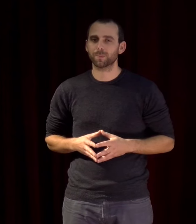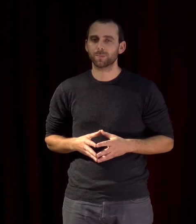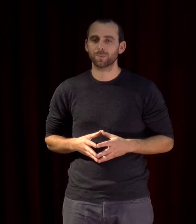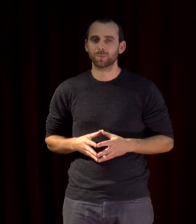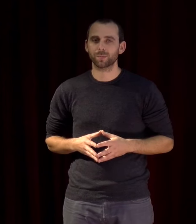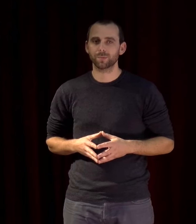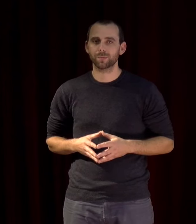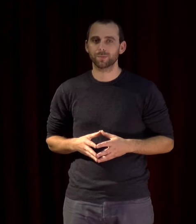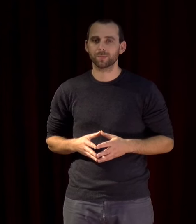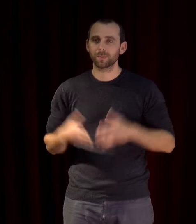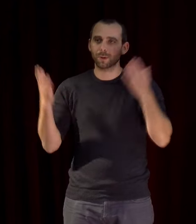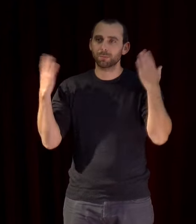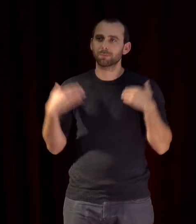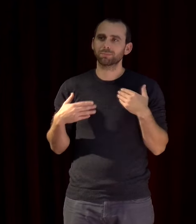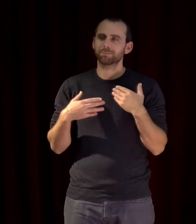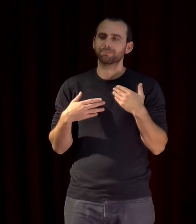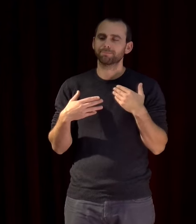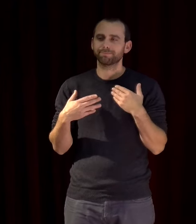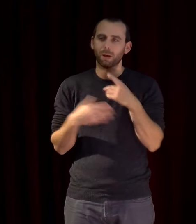Je ne suis pas Régis Penalva.